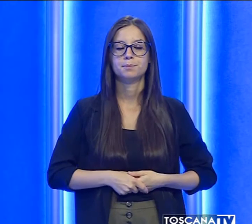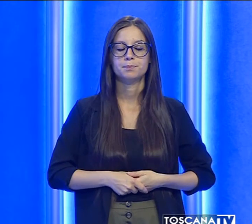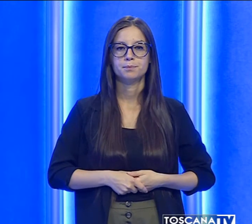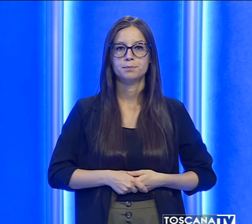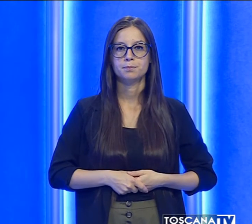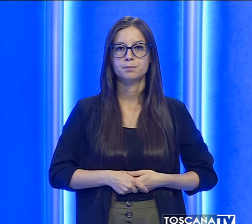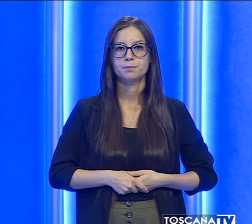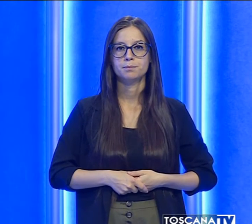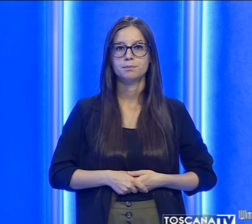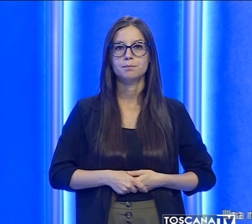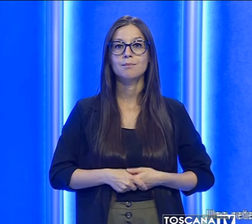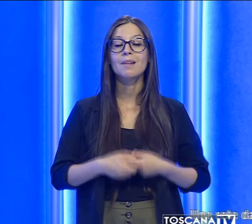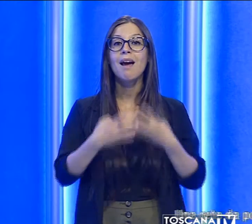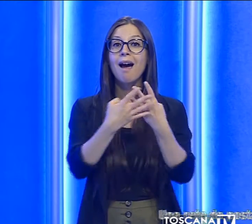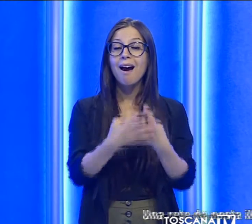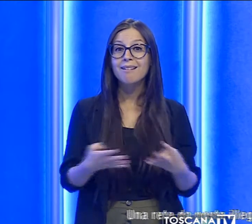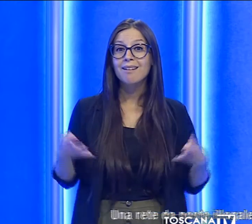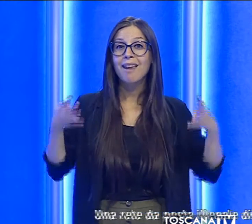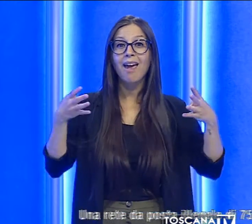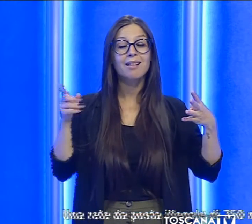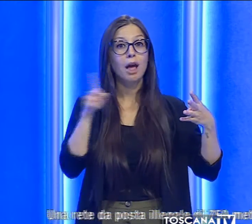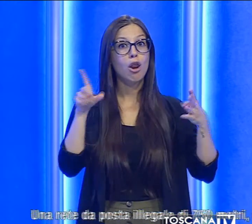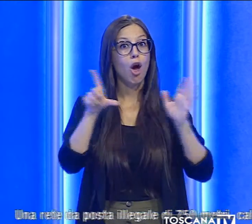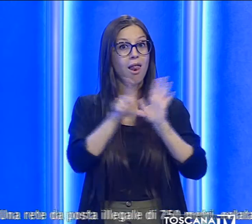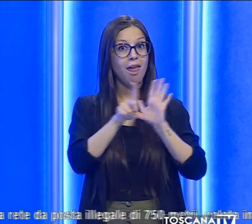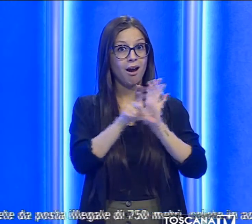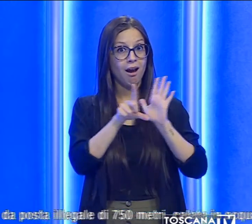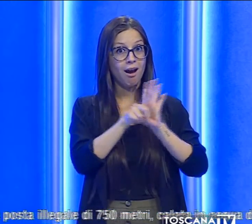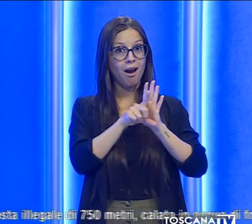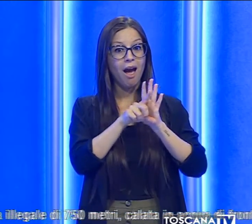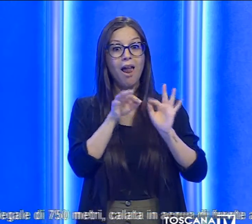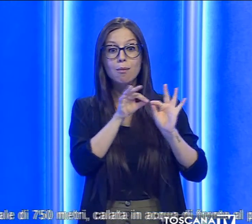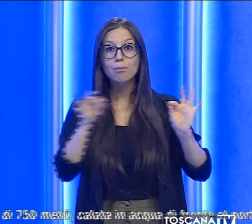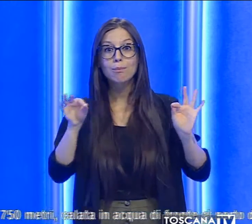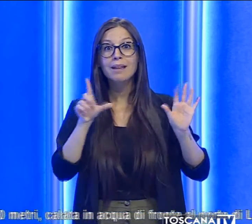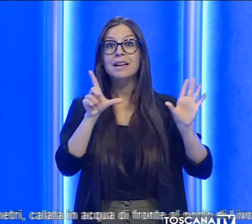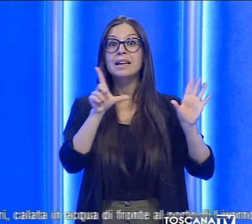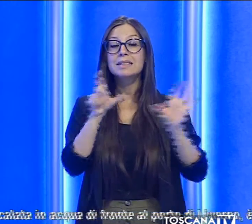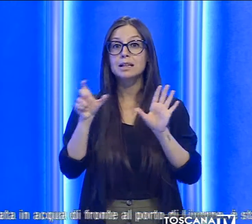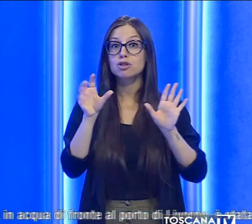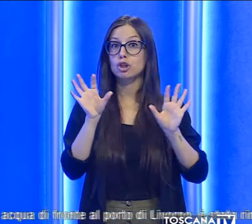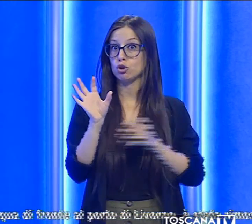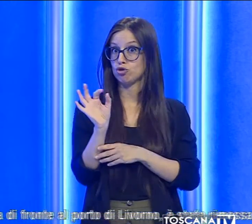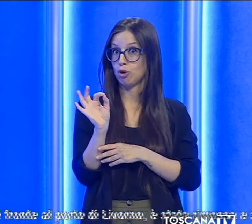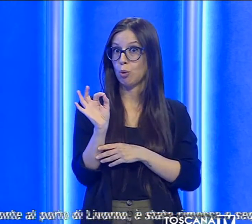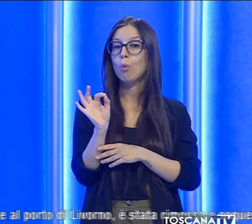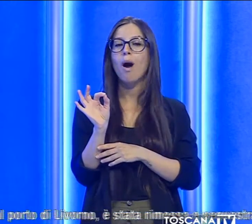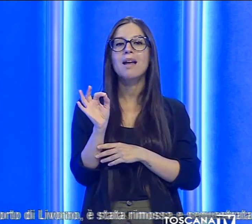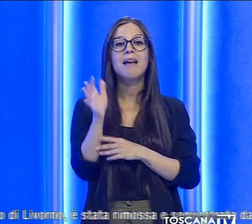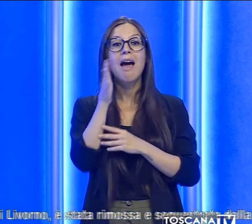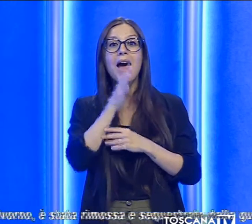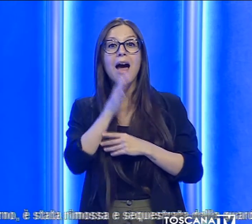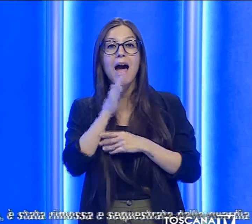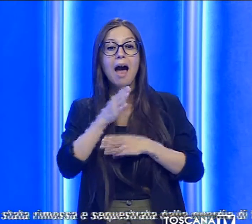Una rete d'apposta illegale di 750 metri calata in acqua di fronte al